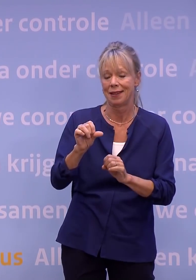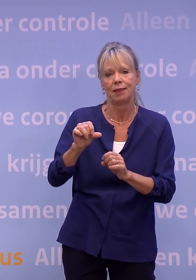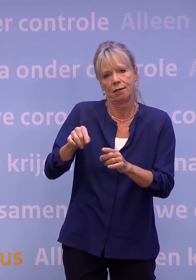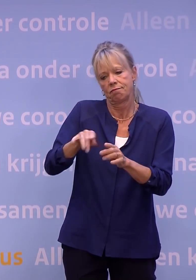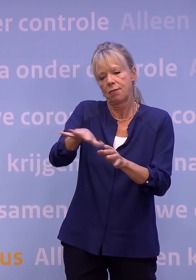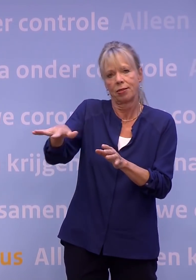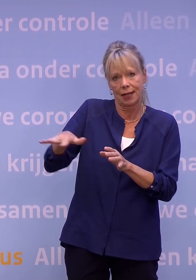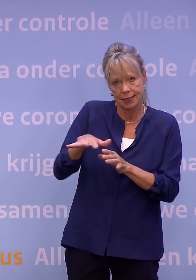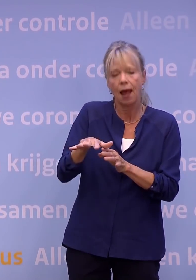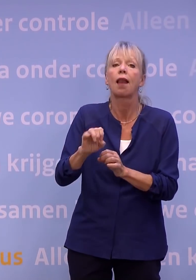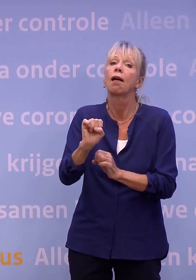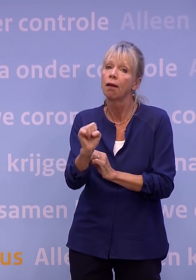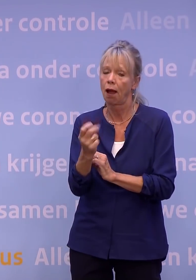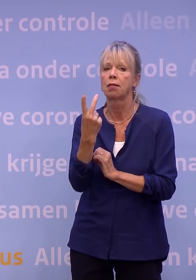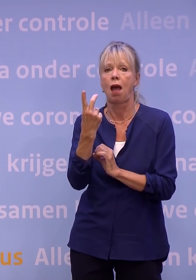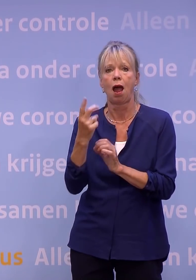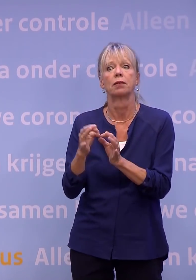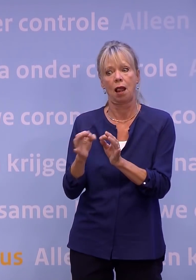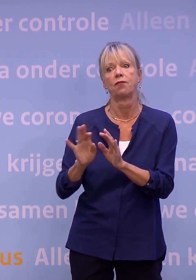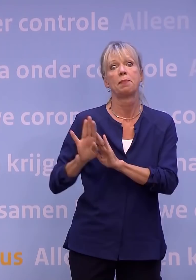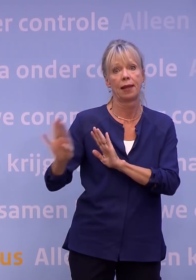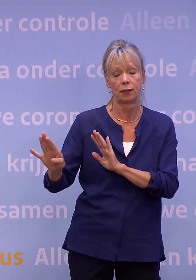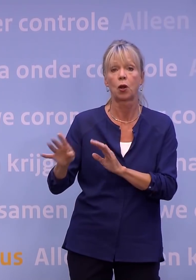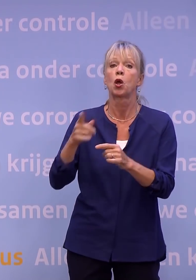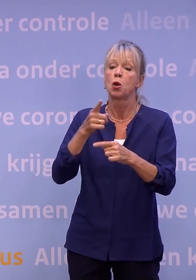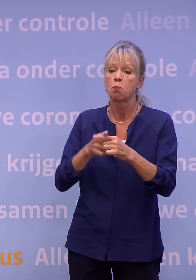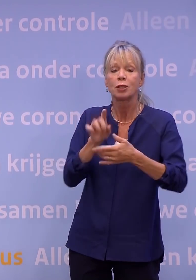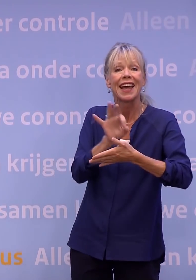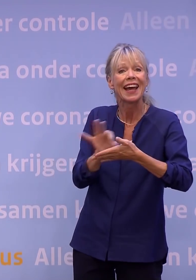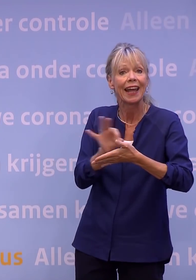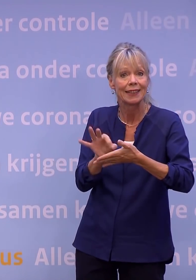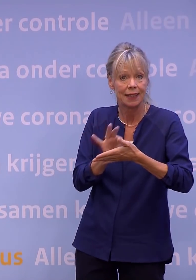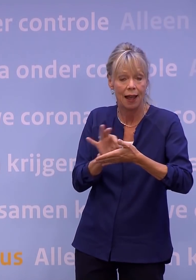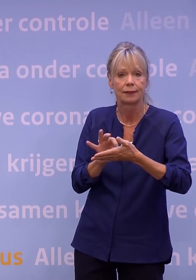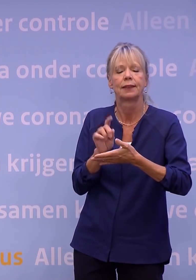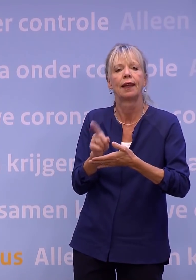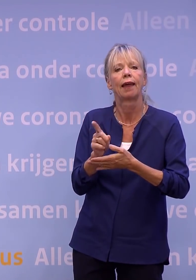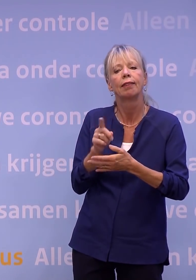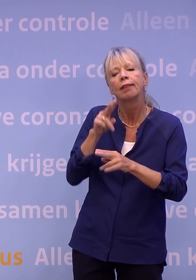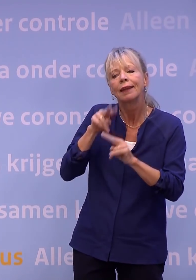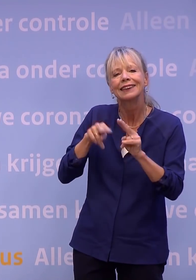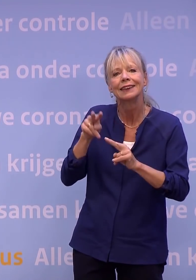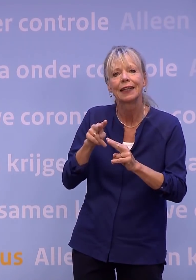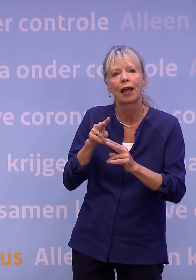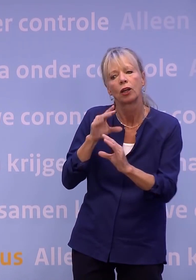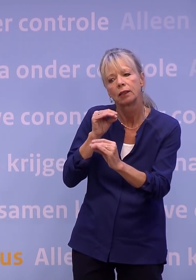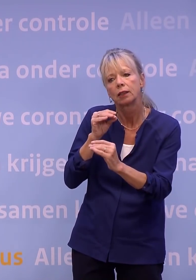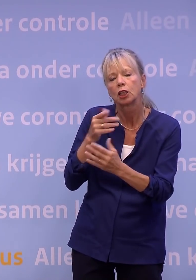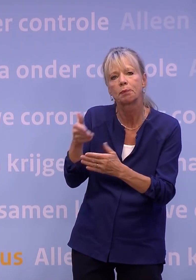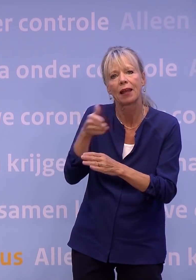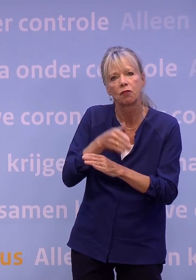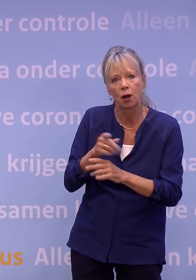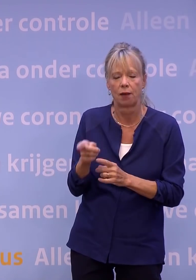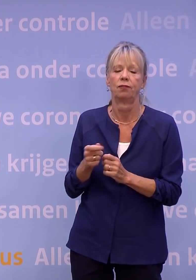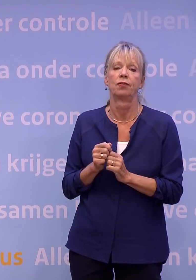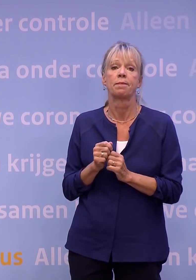meter met registratie en een checkgesprek. En wat ook blijft gelden, de gasten moeten wel een vaste zitplaats hebben en geen